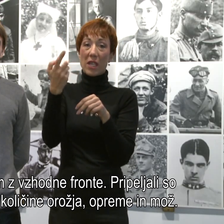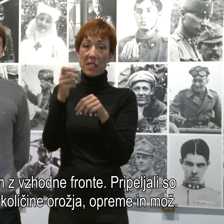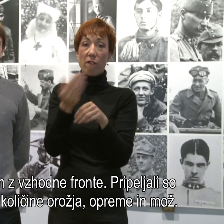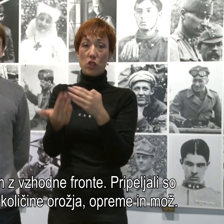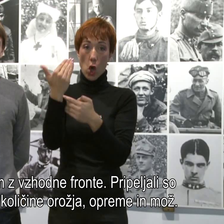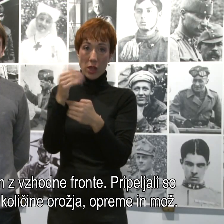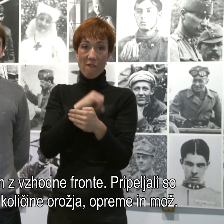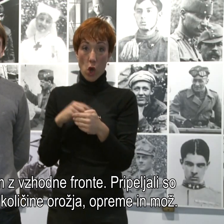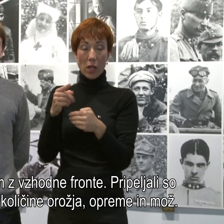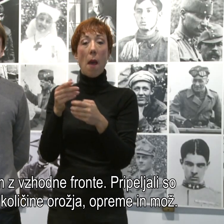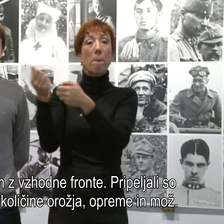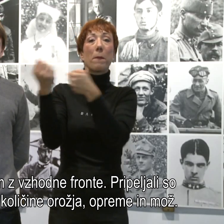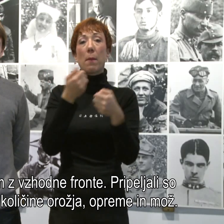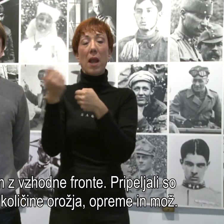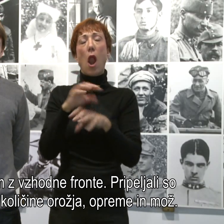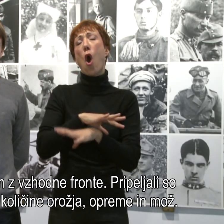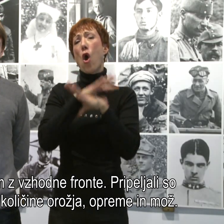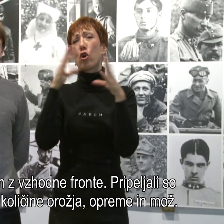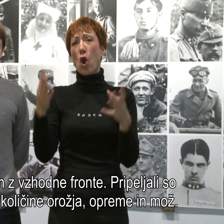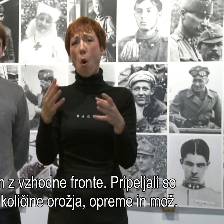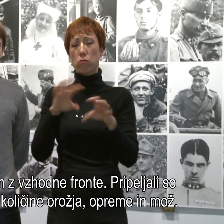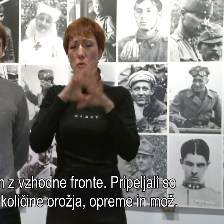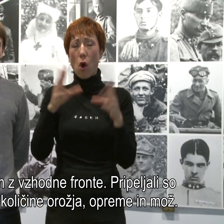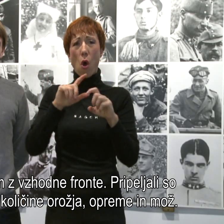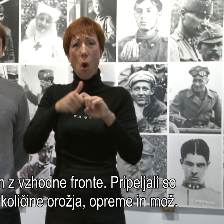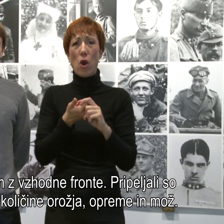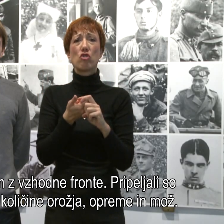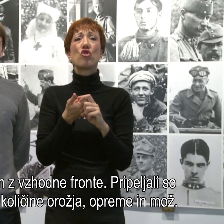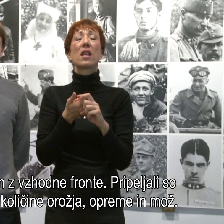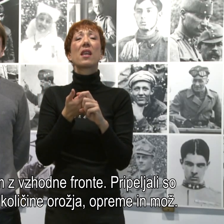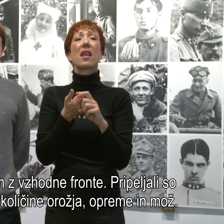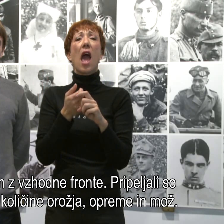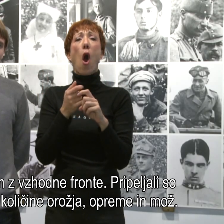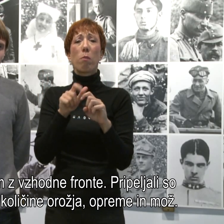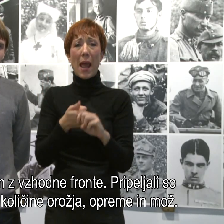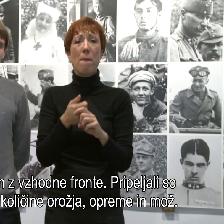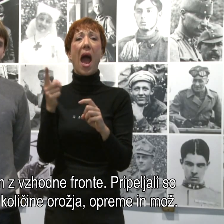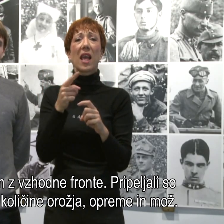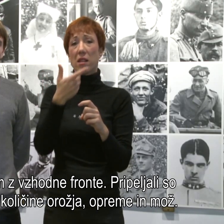količine opreme in moštva, tako da je v